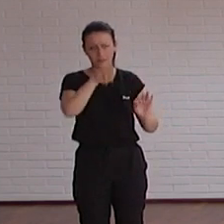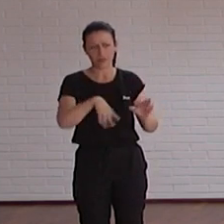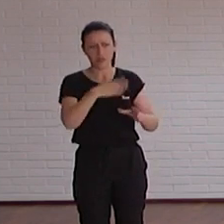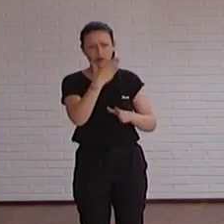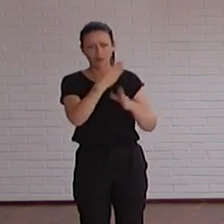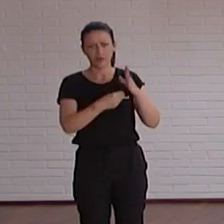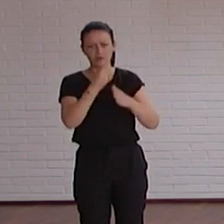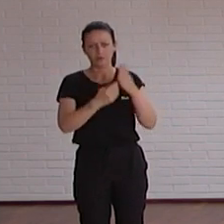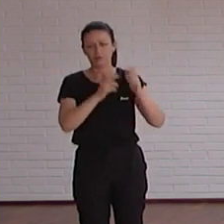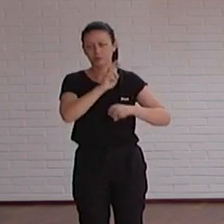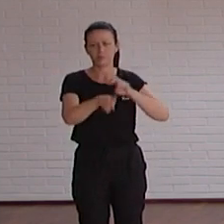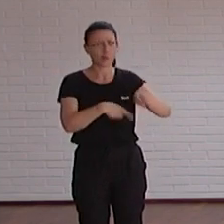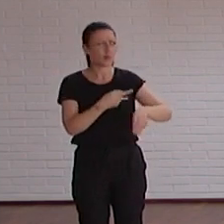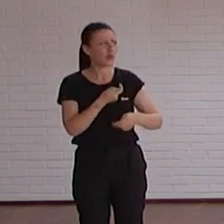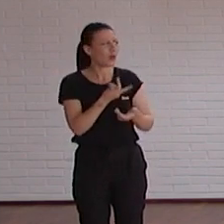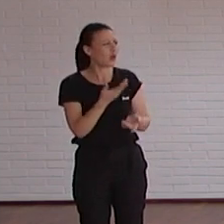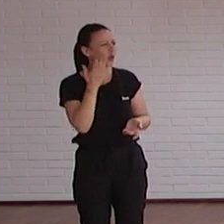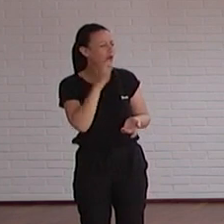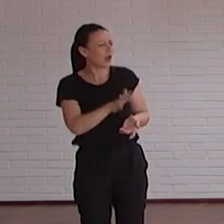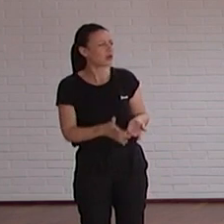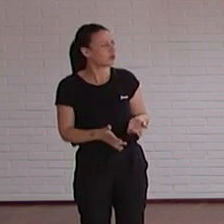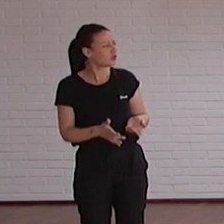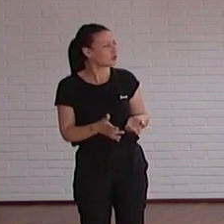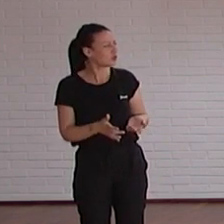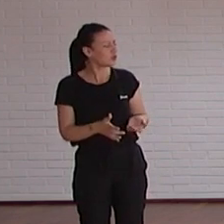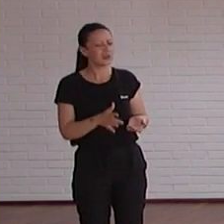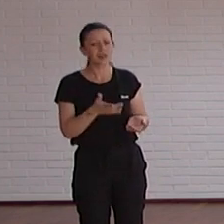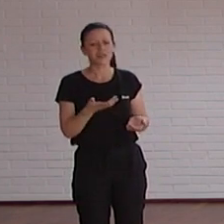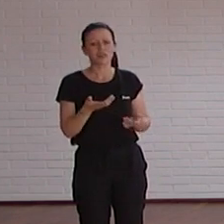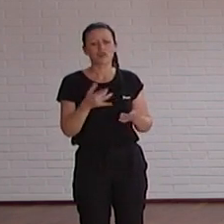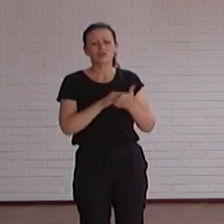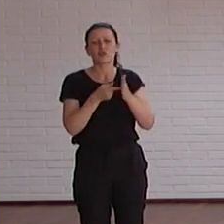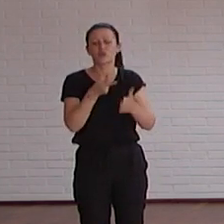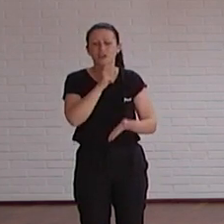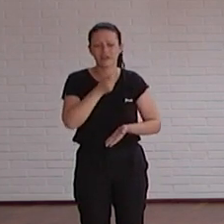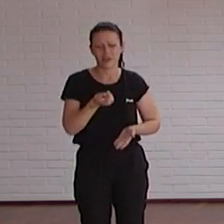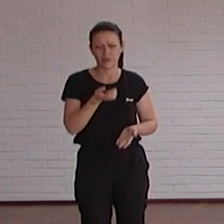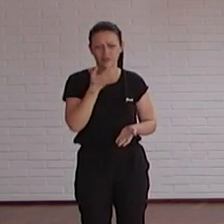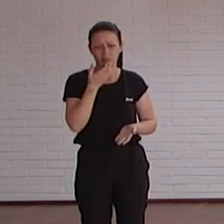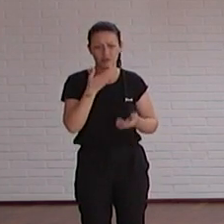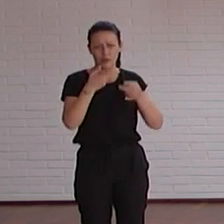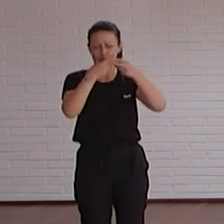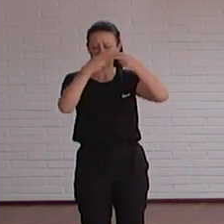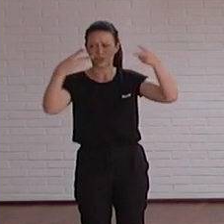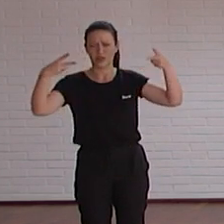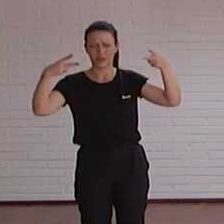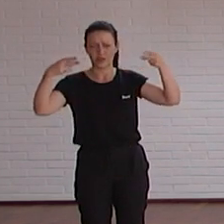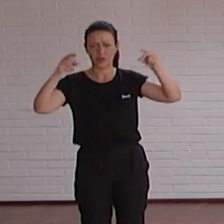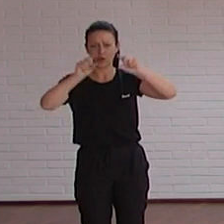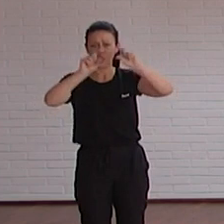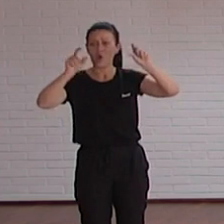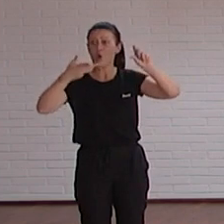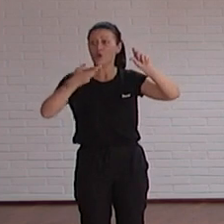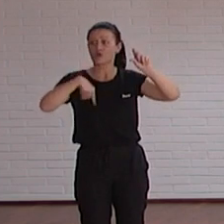un poco raros de corregir sobre todo difíciles de solucionar y es por ejemplo yo que sé los encabezados nosotros siempre hemos